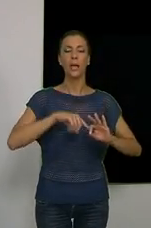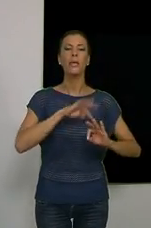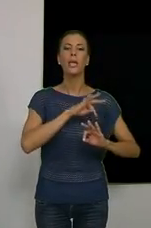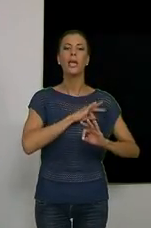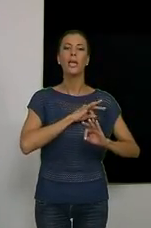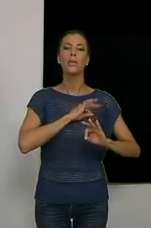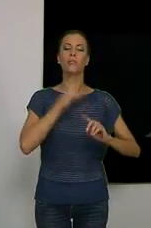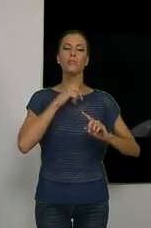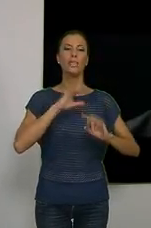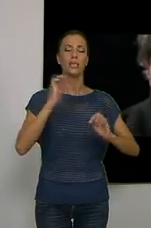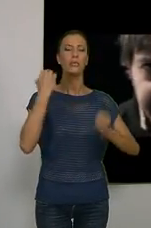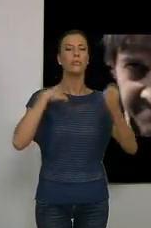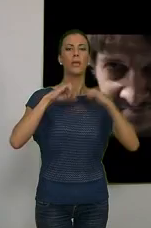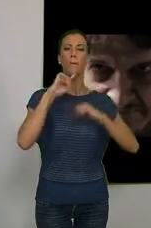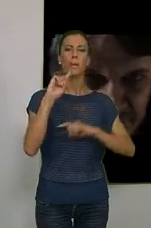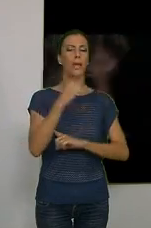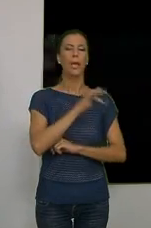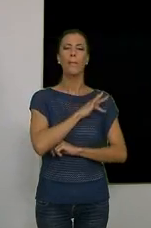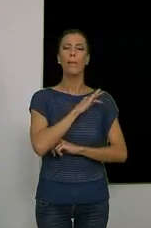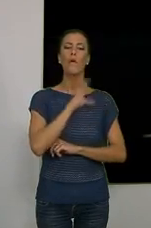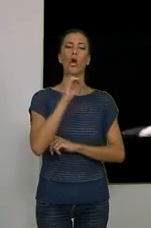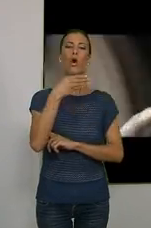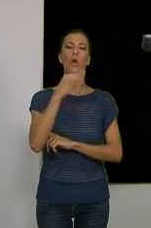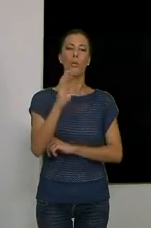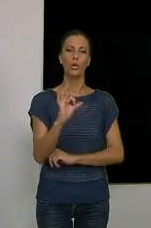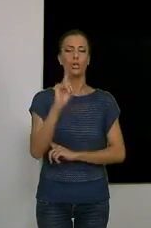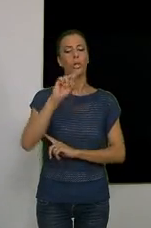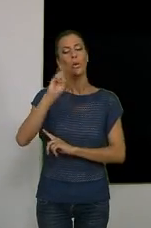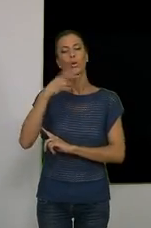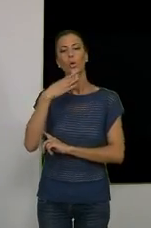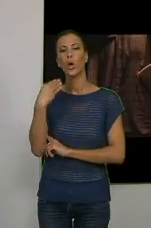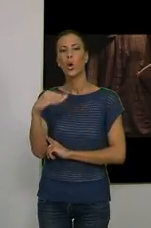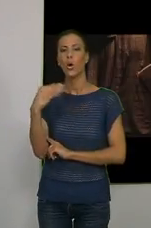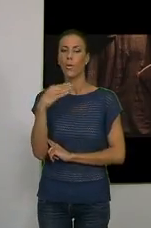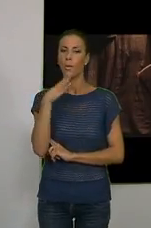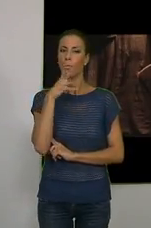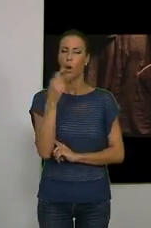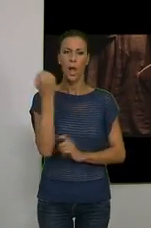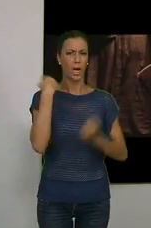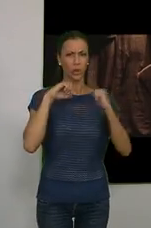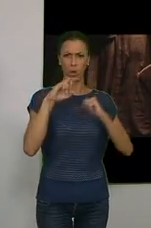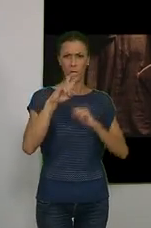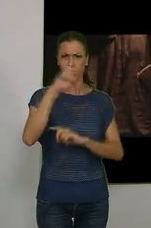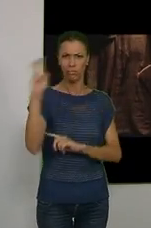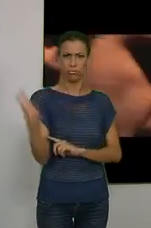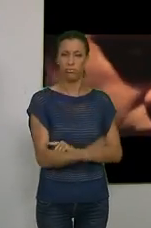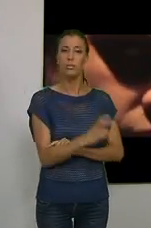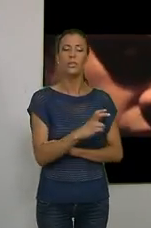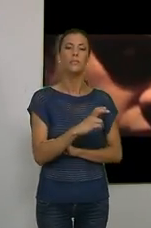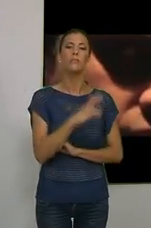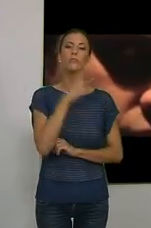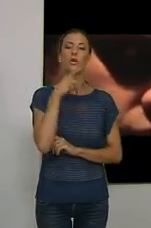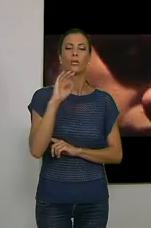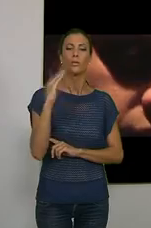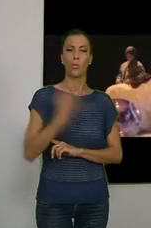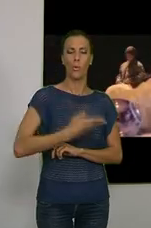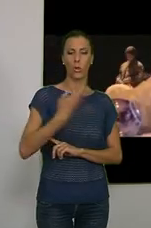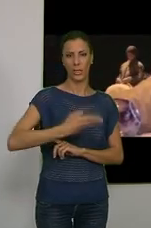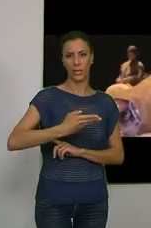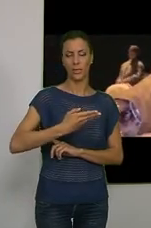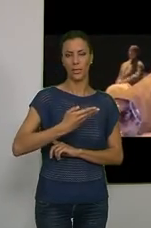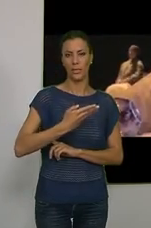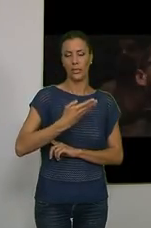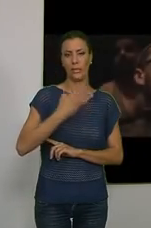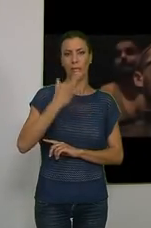Cobos, primer premio de interpretación junto a un joven reparto de actores y actrices con la dirección de